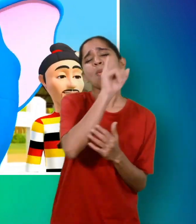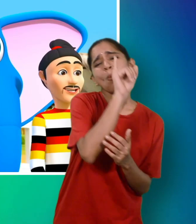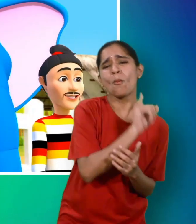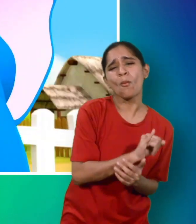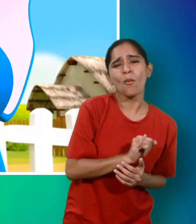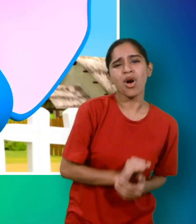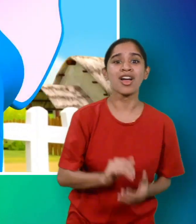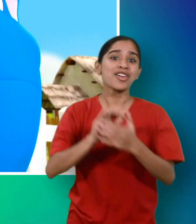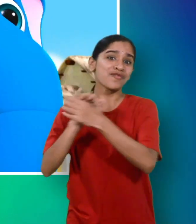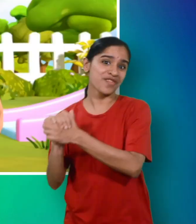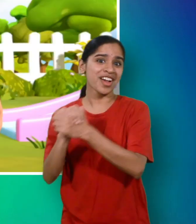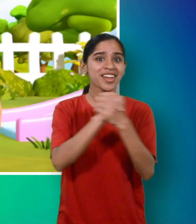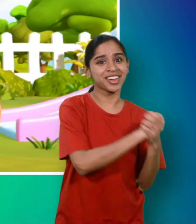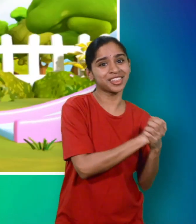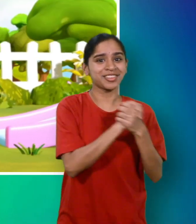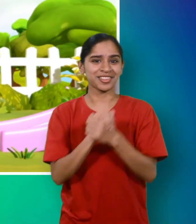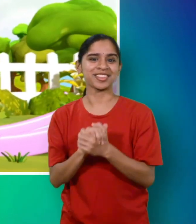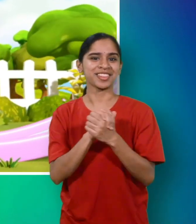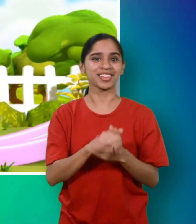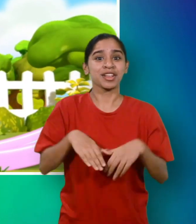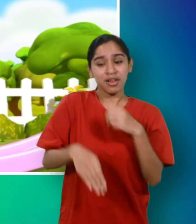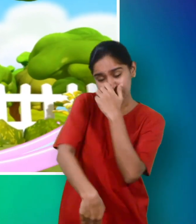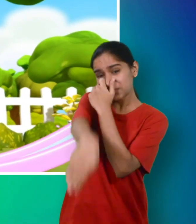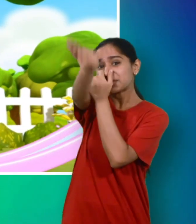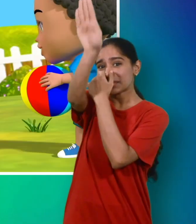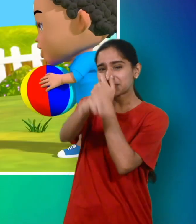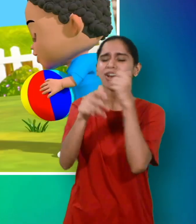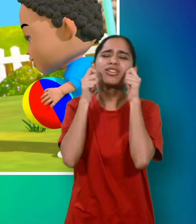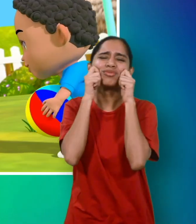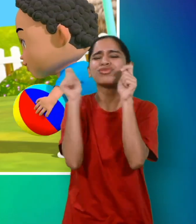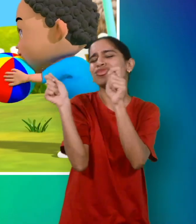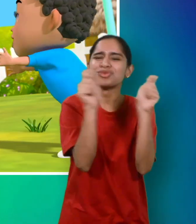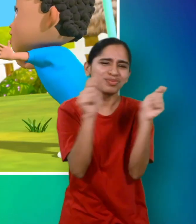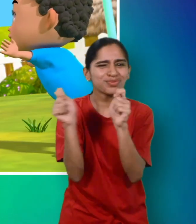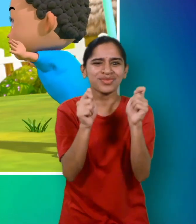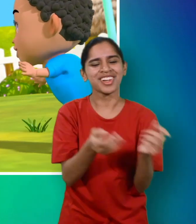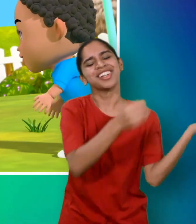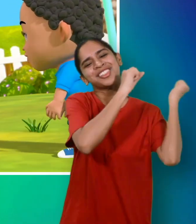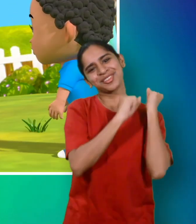मोटू पतलू थेदो साथी लाए एक प्यारा साहाथी